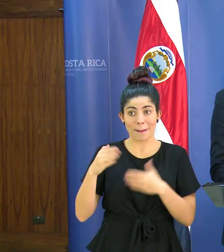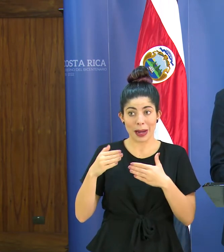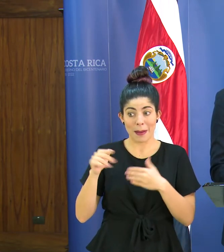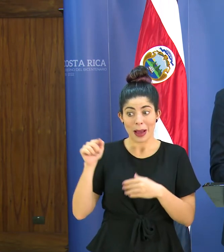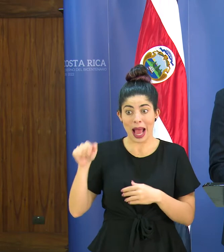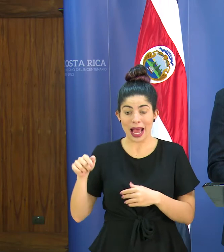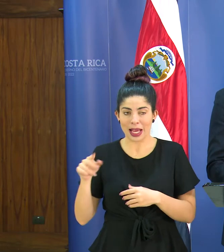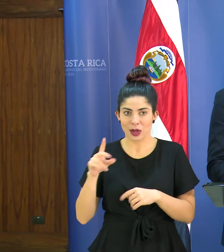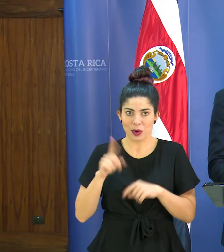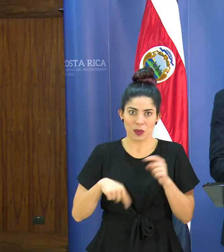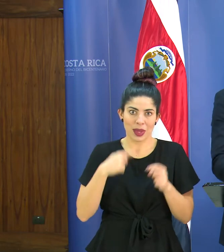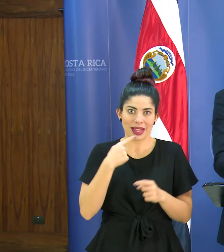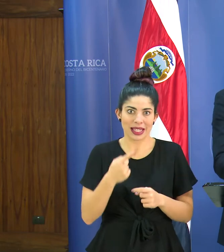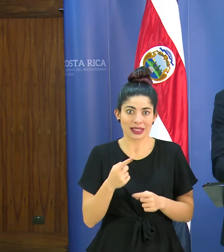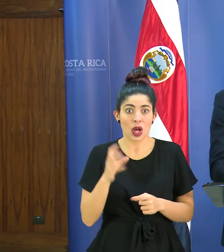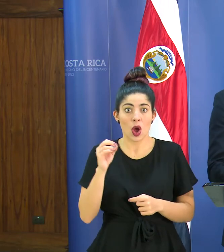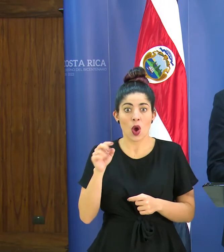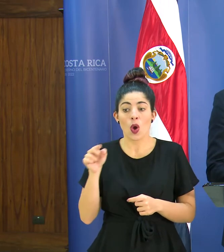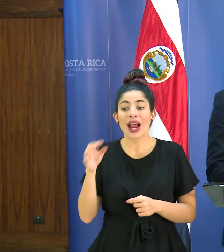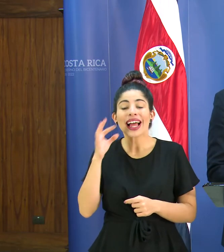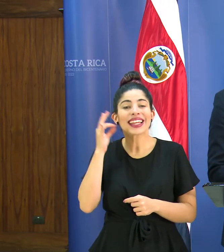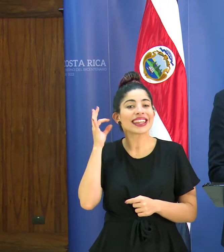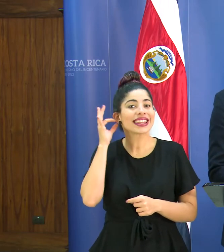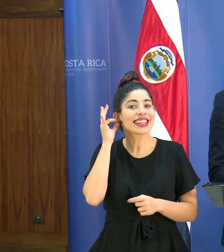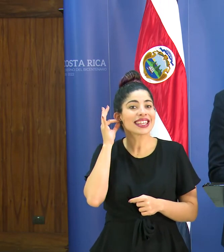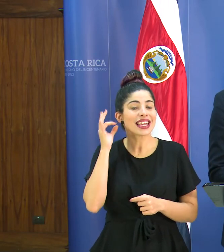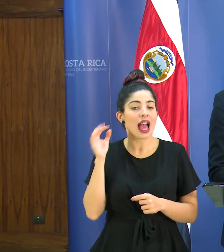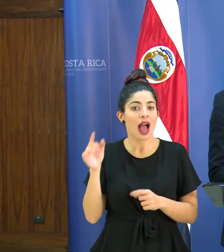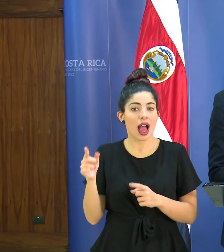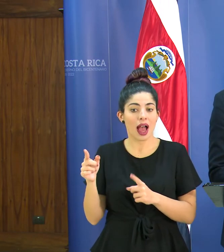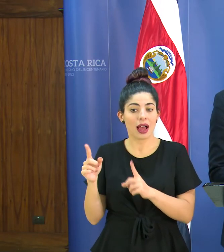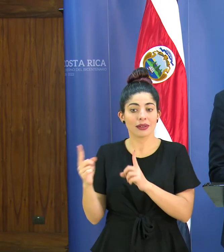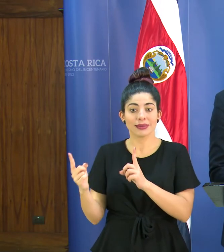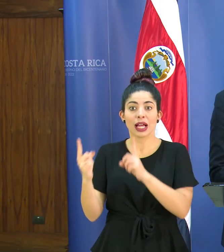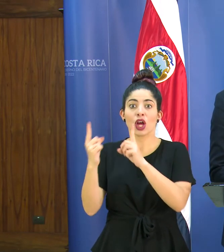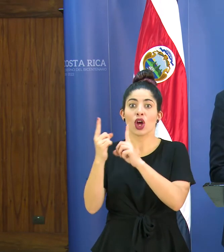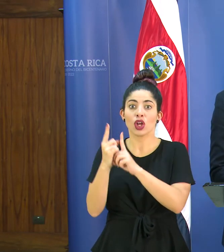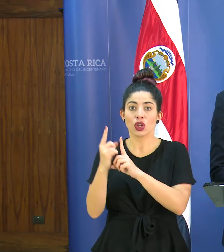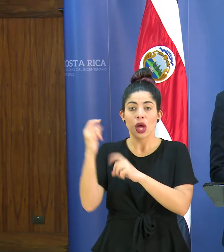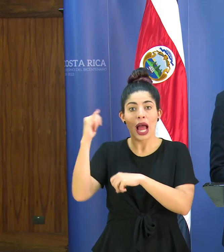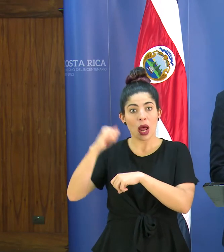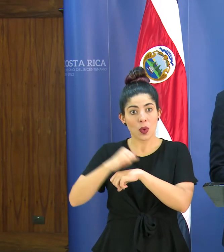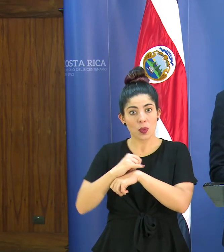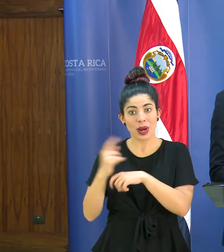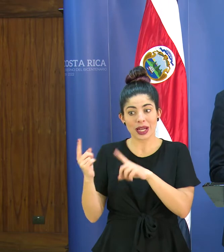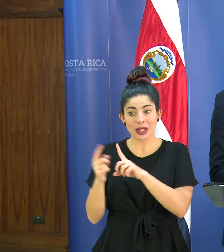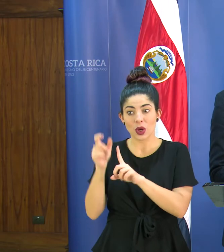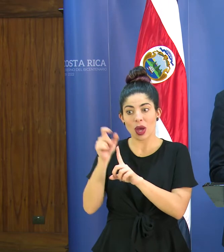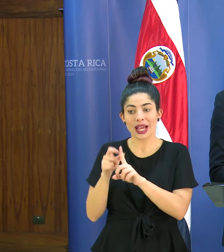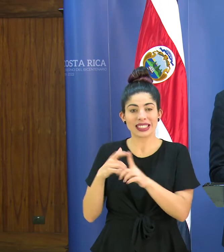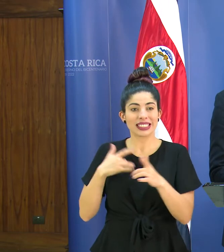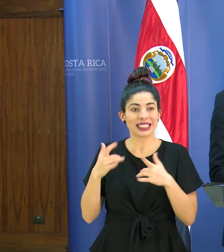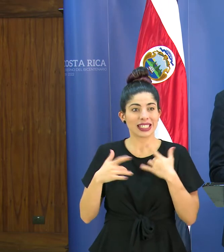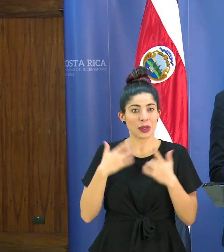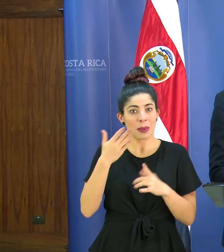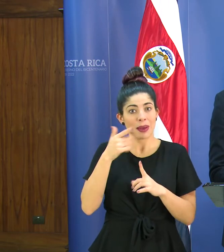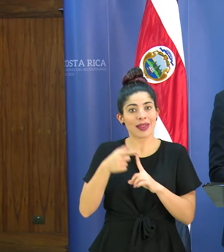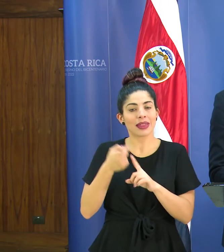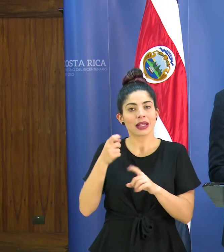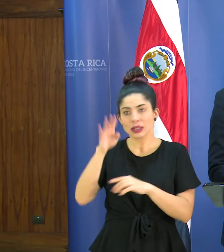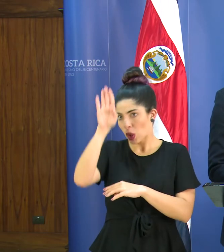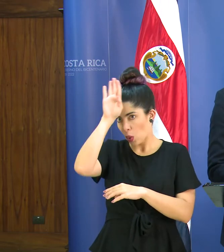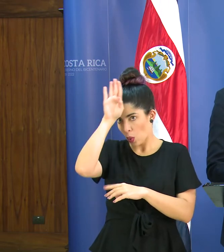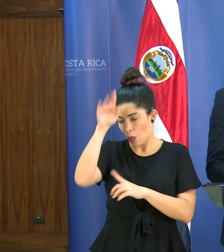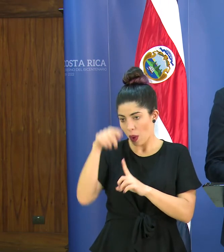tampoco podemos decir que fue esa tía que venía y que justamente lo encontró a él en ese aeropuerto que venía con síntomas respiratorios ella venía de Cuba